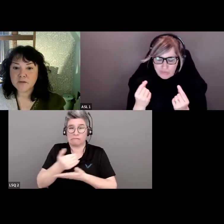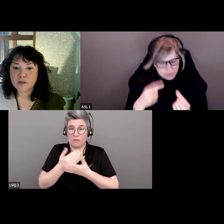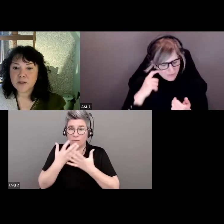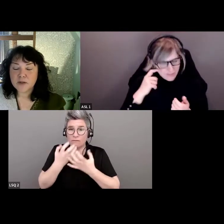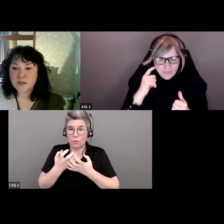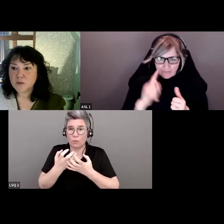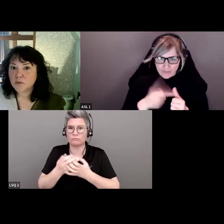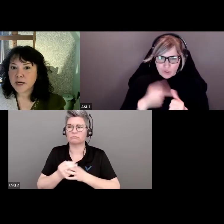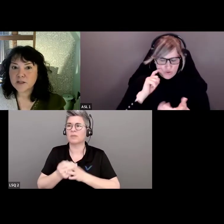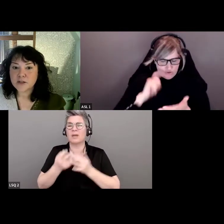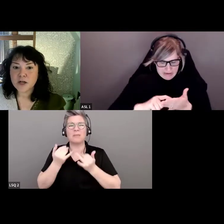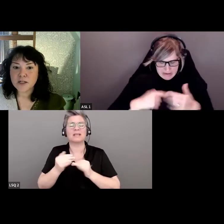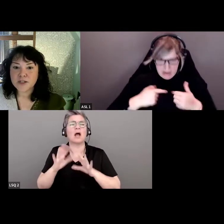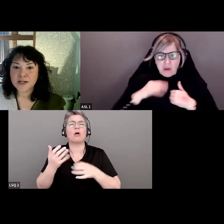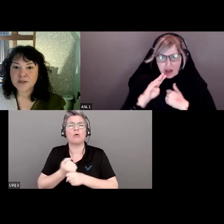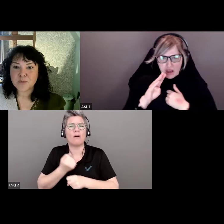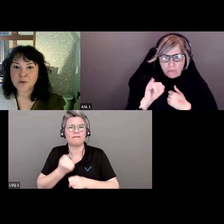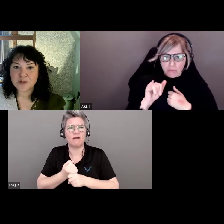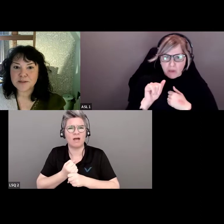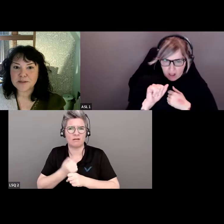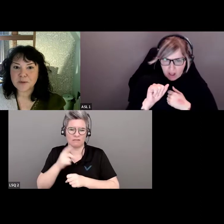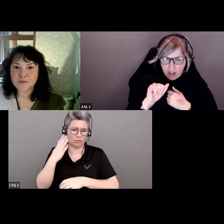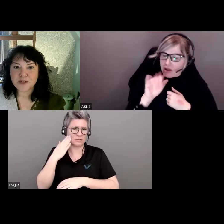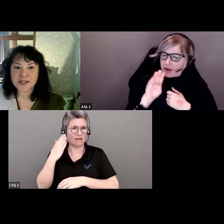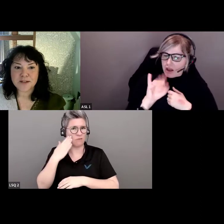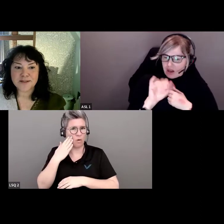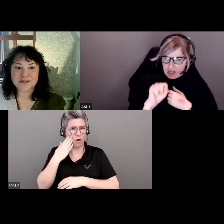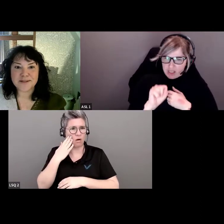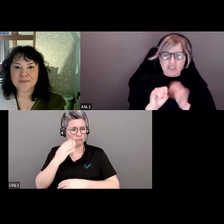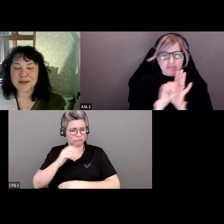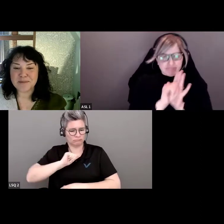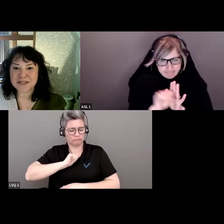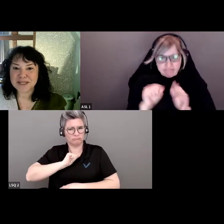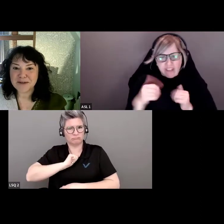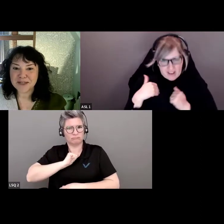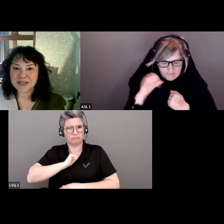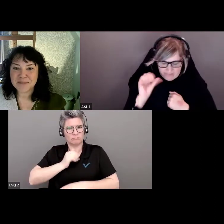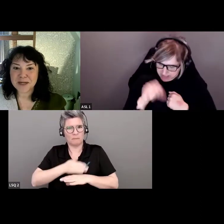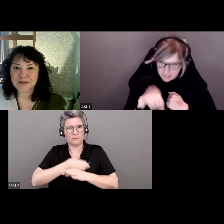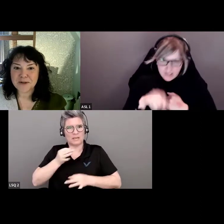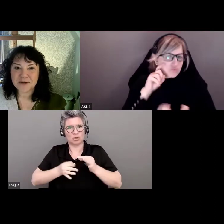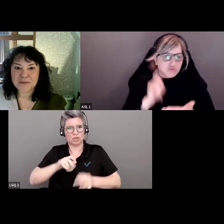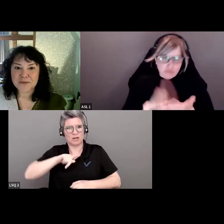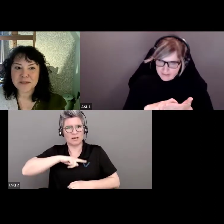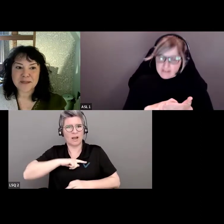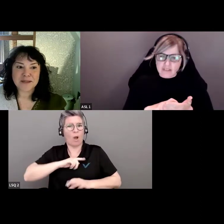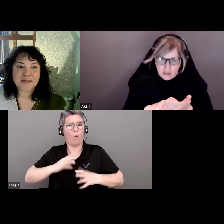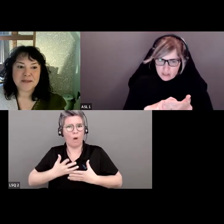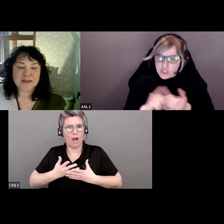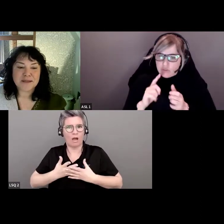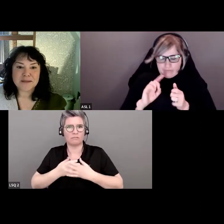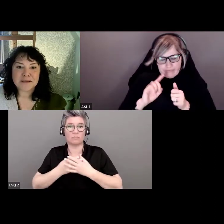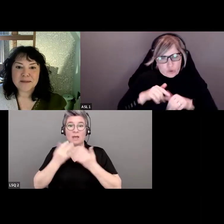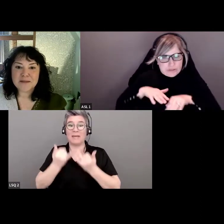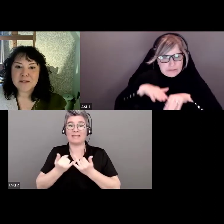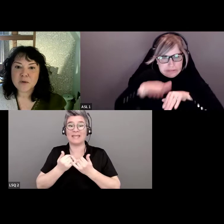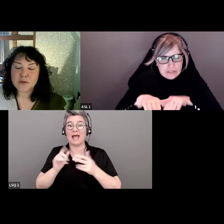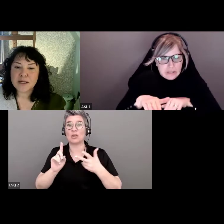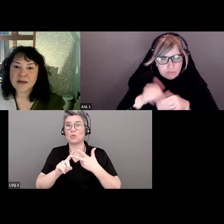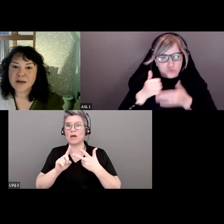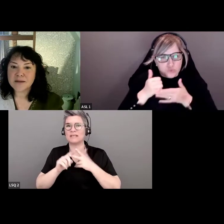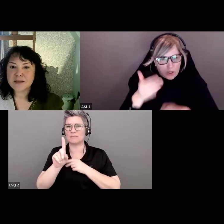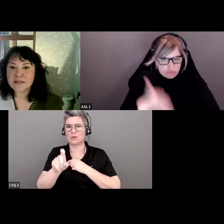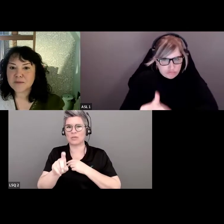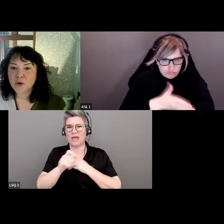Il faut reconnaître pour commencer nos propres préjugés. Alors, il est temps maintenant de passer au troisième